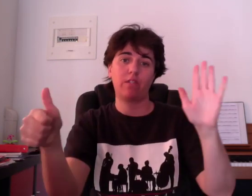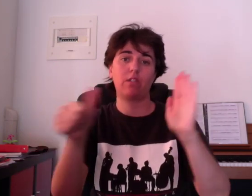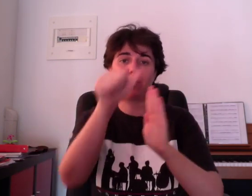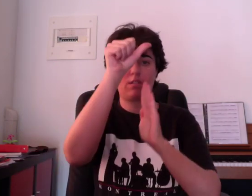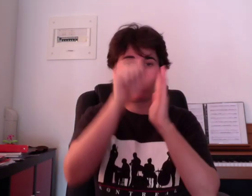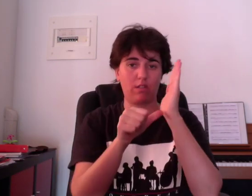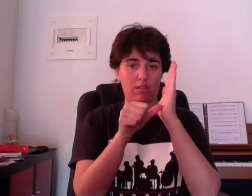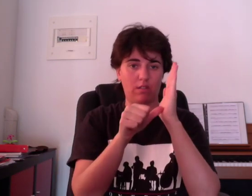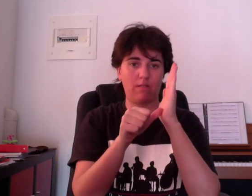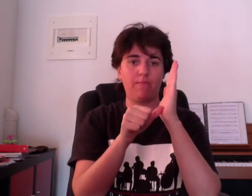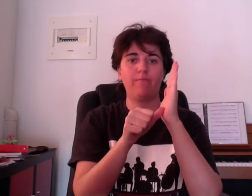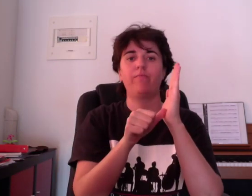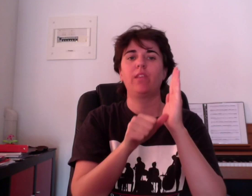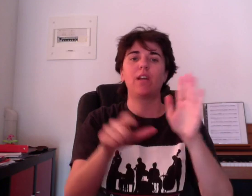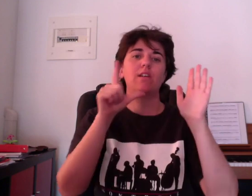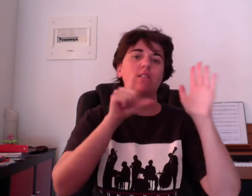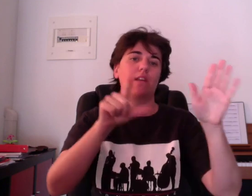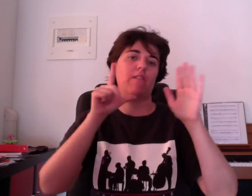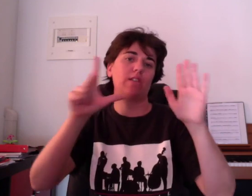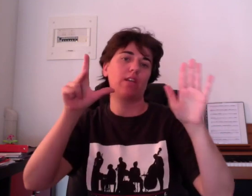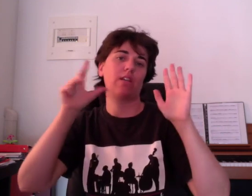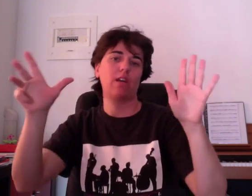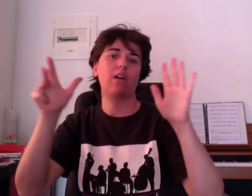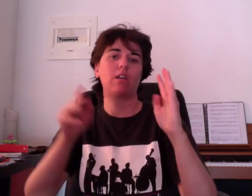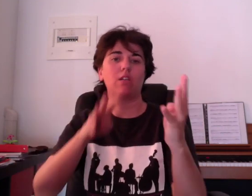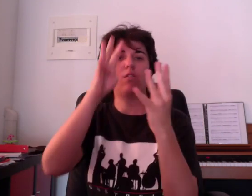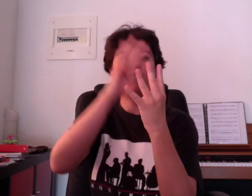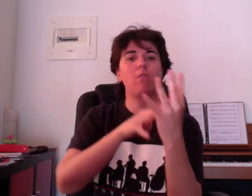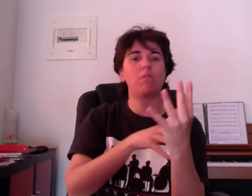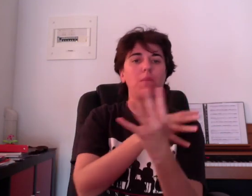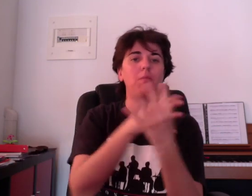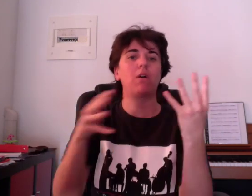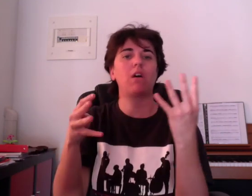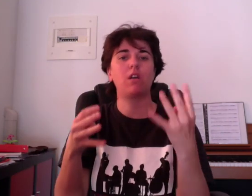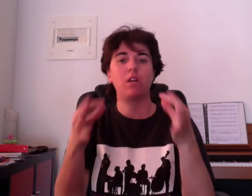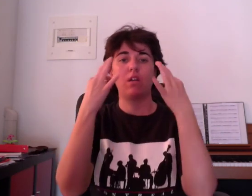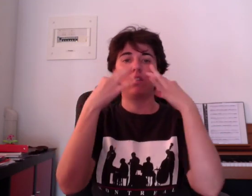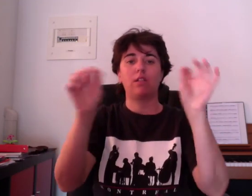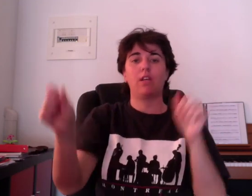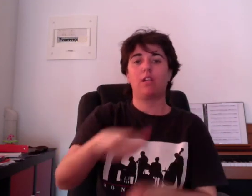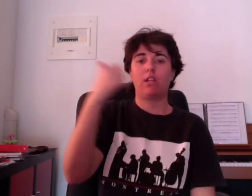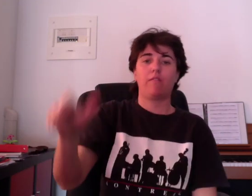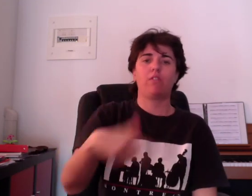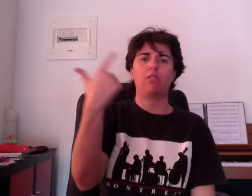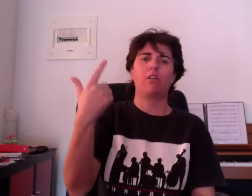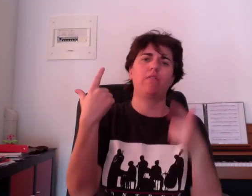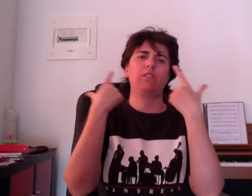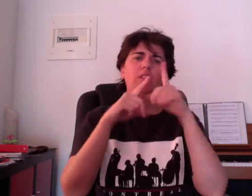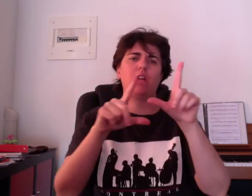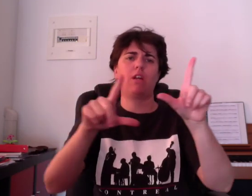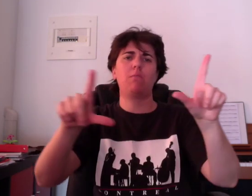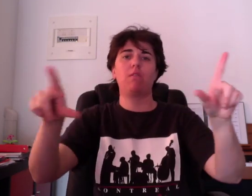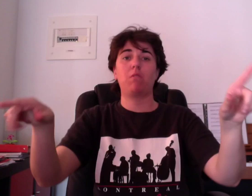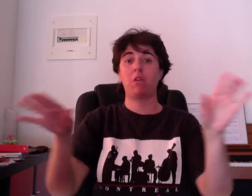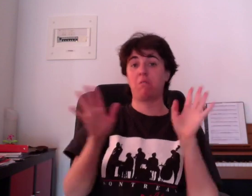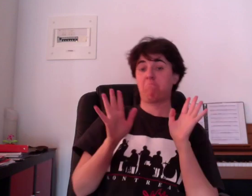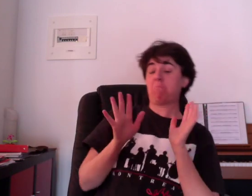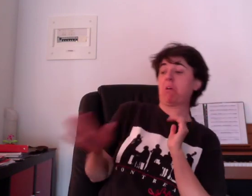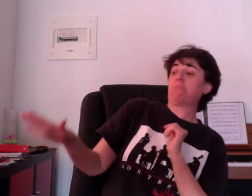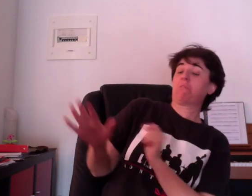six, six, six Seven, eight, nine, you're on my mind Ten, eleven, twelve, tell me when Il veut dire qu